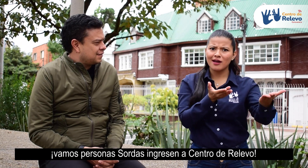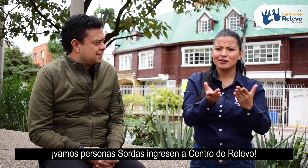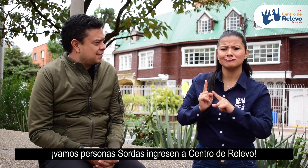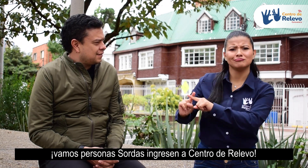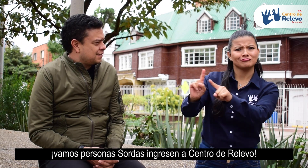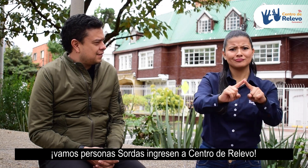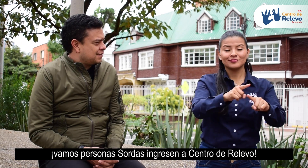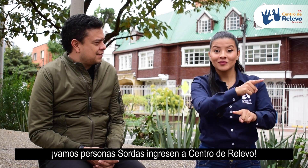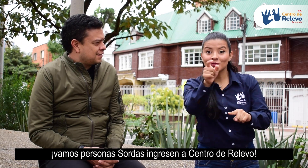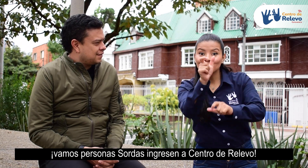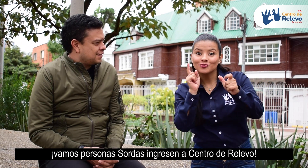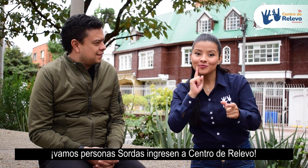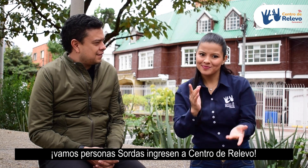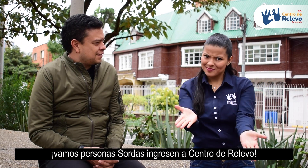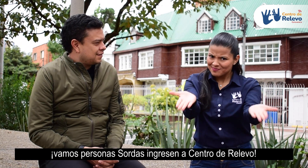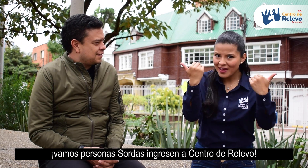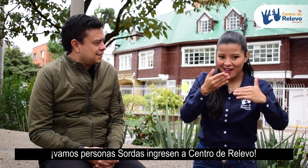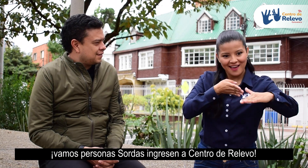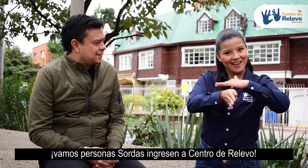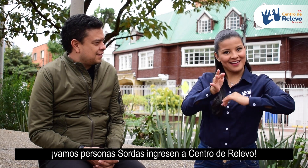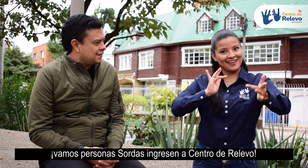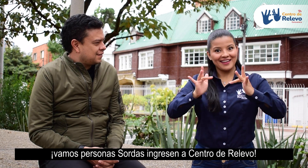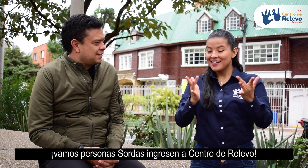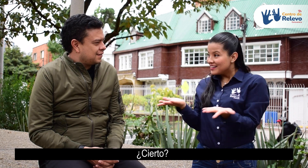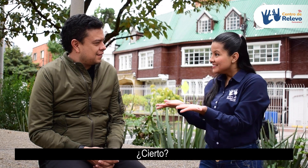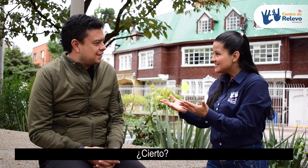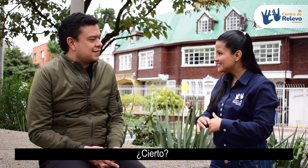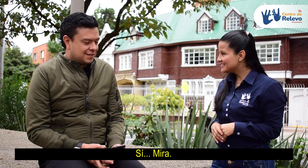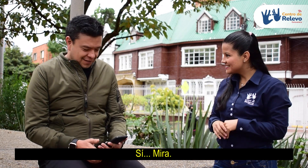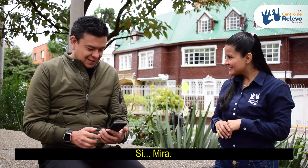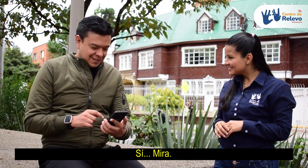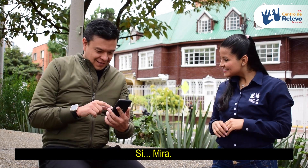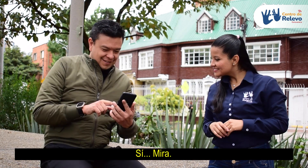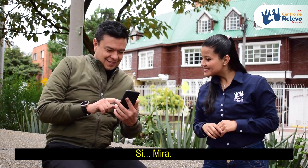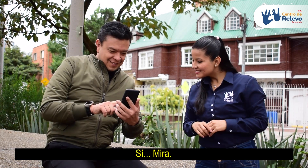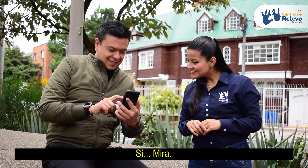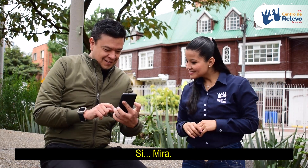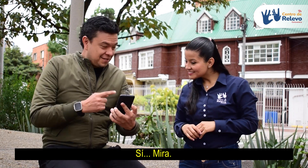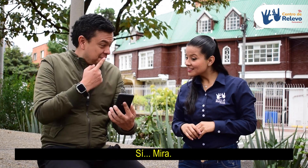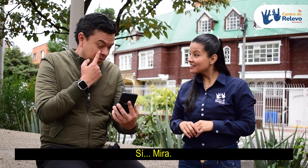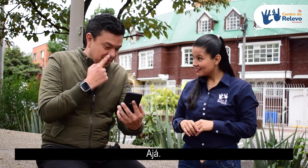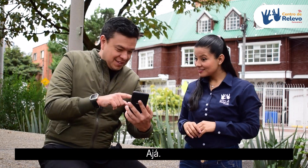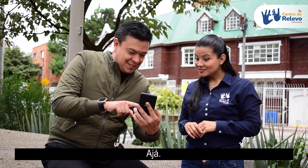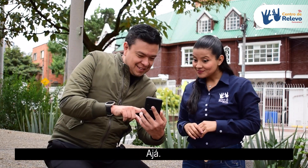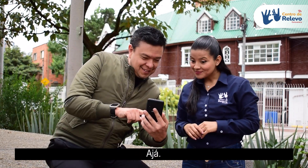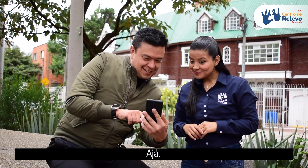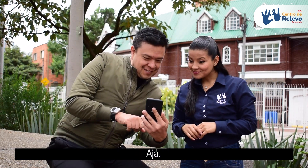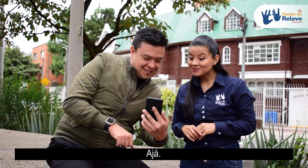¡Vamos, personas sordas! Ingresen a Centro de Relevo. ¿Cierto? Sí. Mira. ¡Ajá!